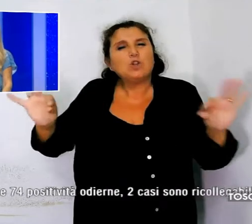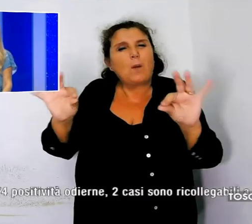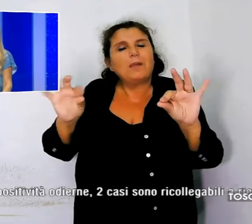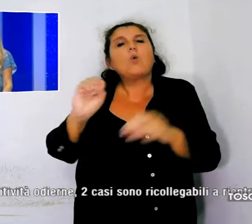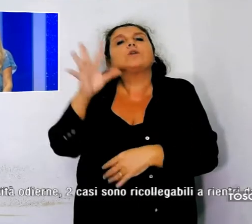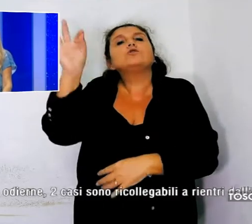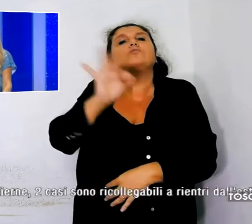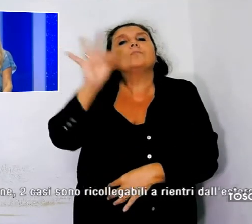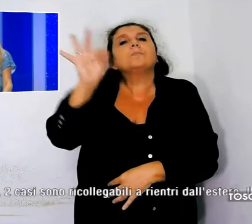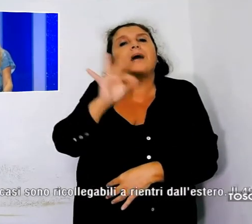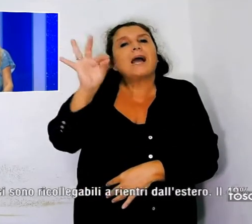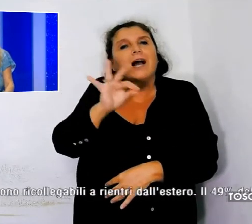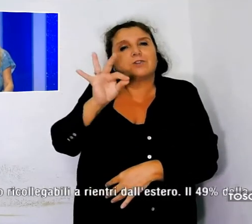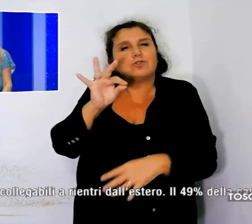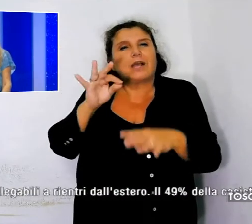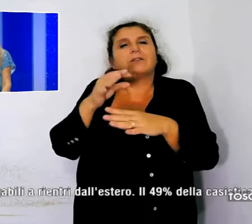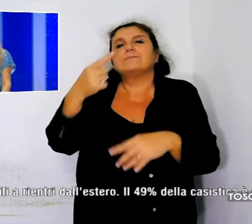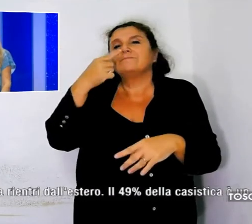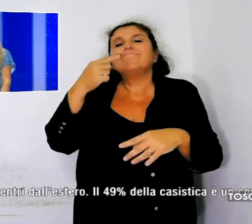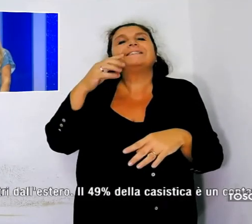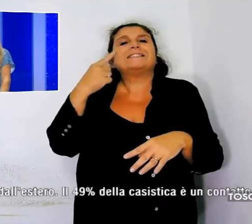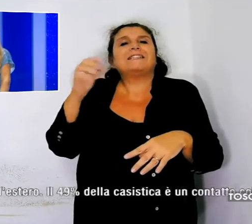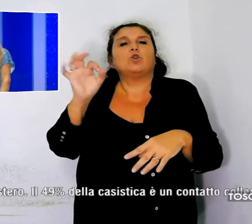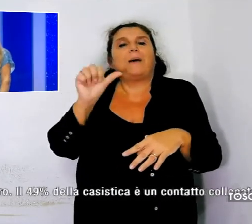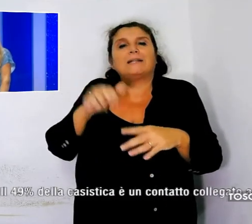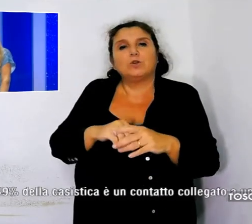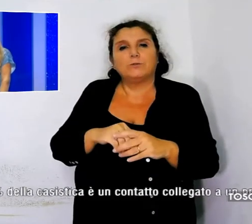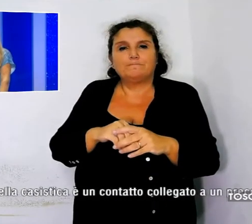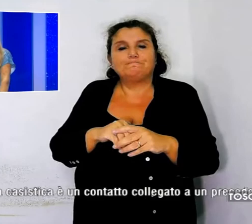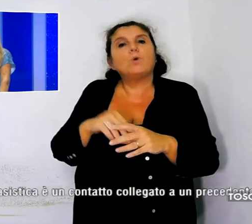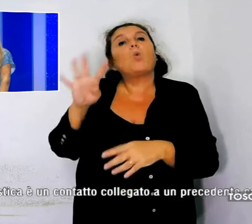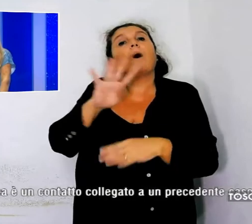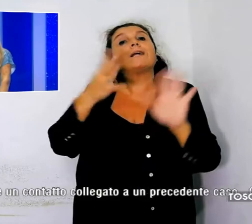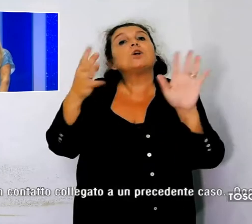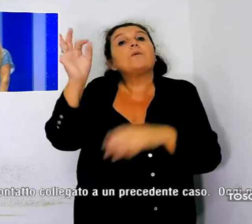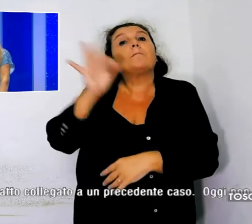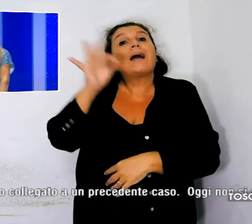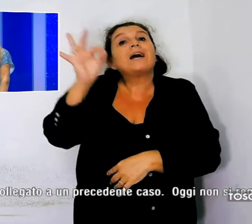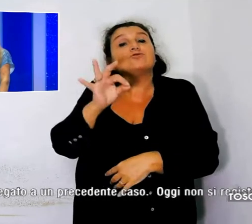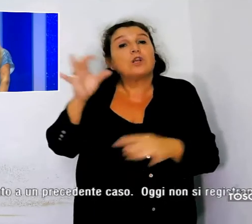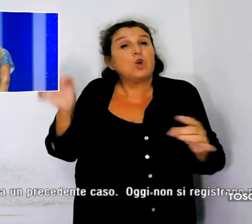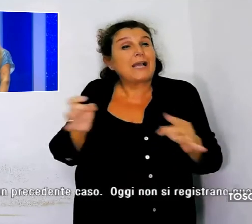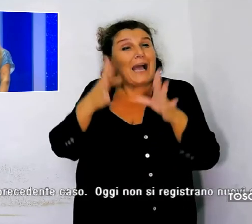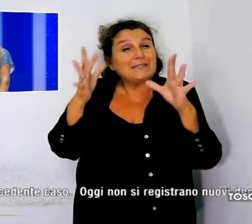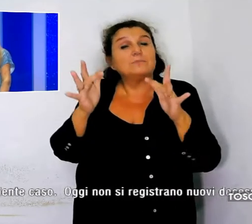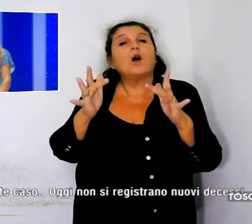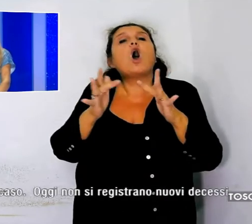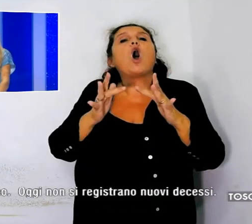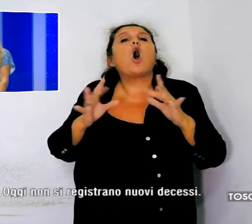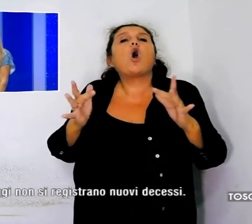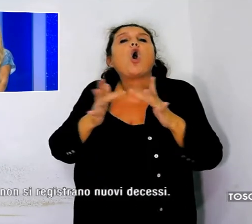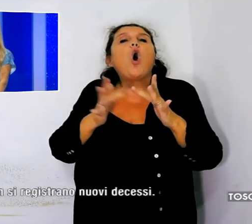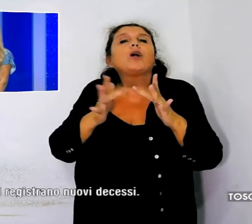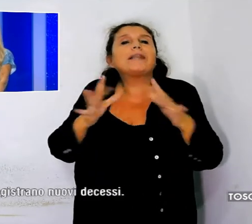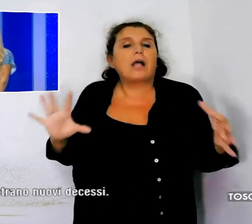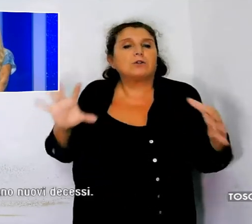paucisintomatico. Il 49% della casistica è un contatto collegato a un precedente